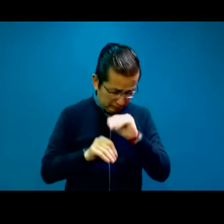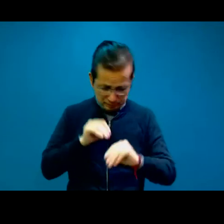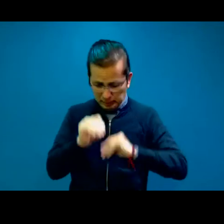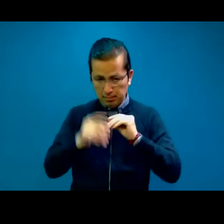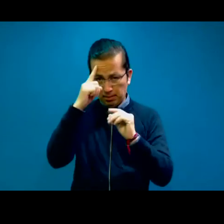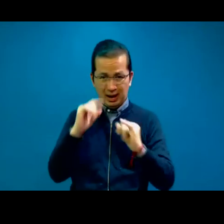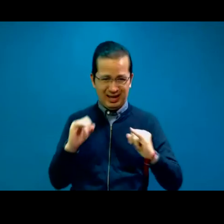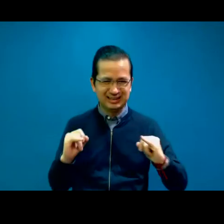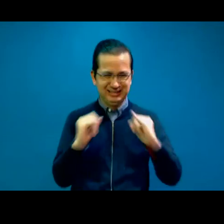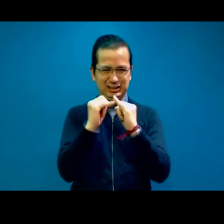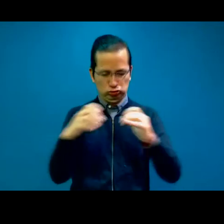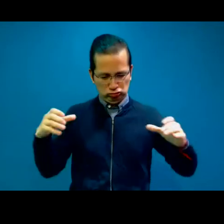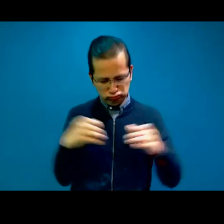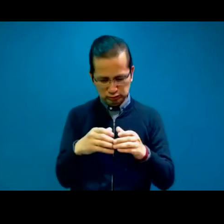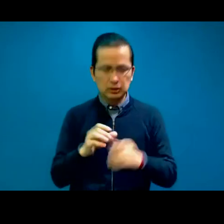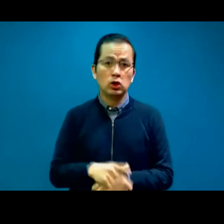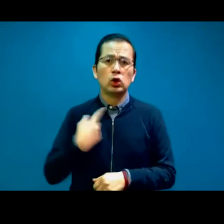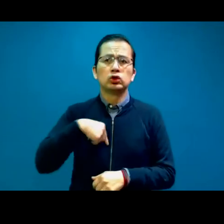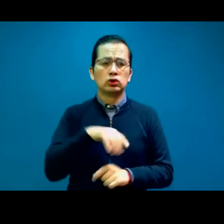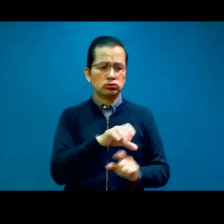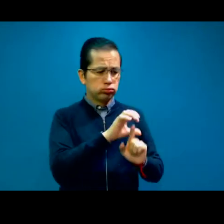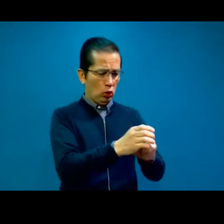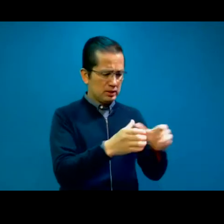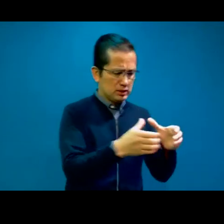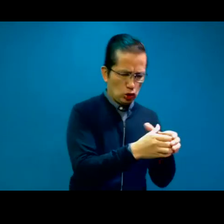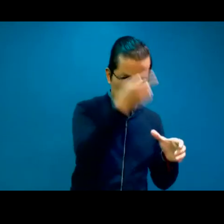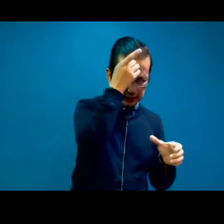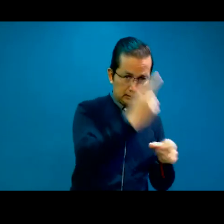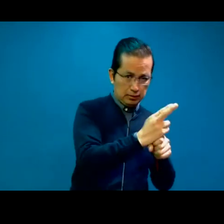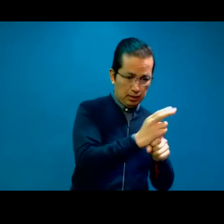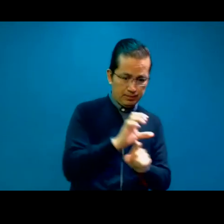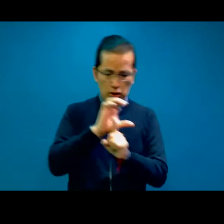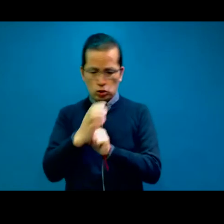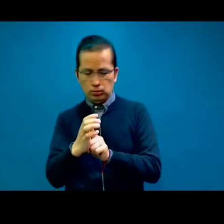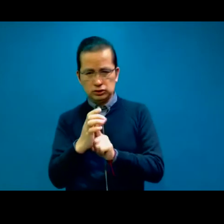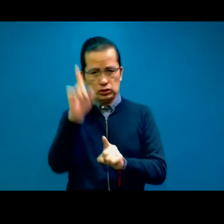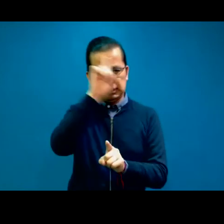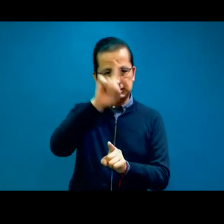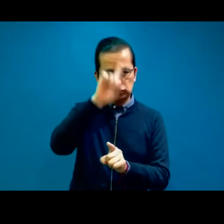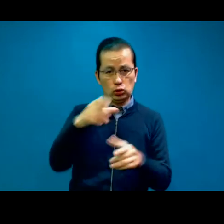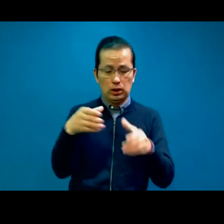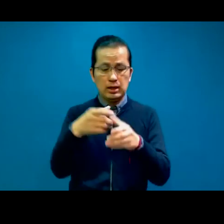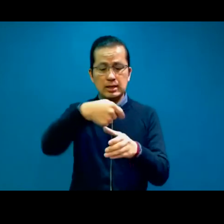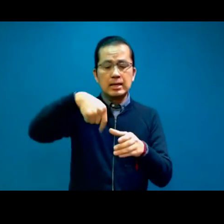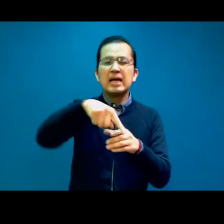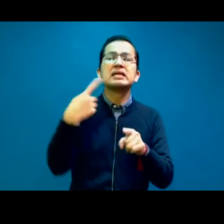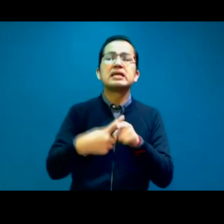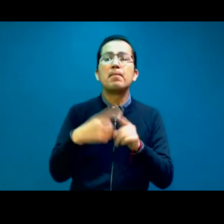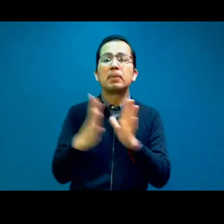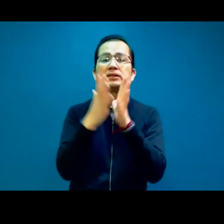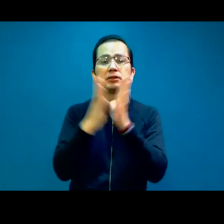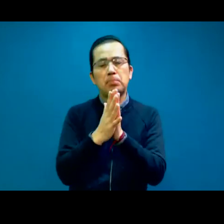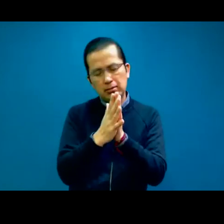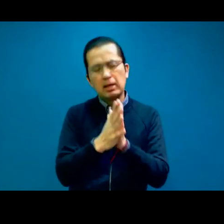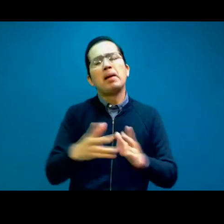Y conformamos una comisión directiva, una comisión asesora, formada por personas sordas vinculadas al